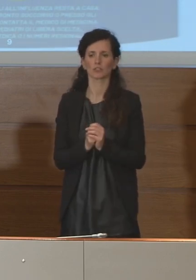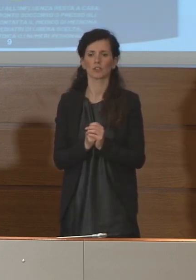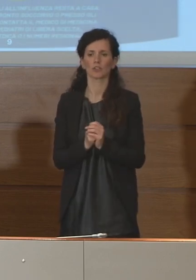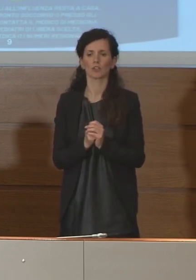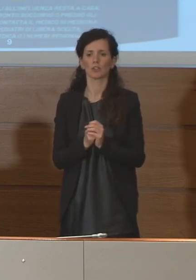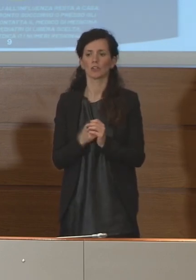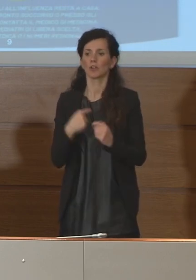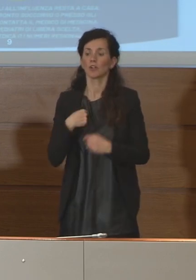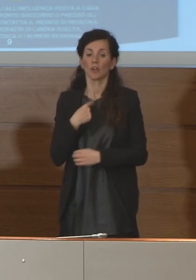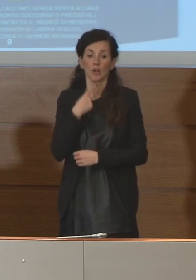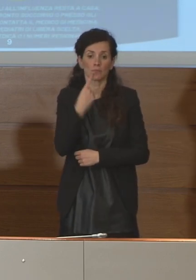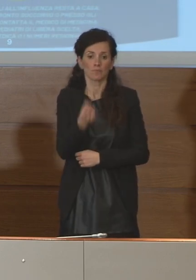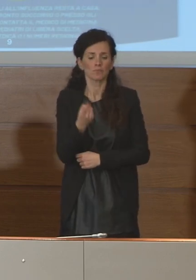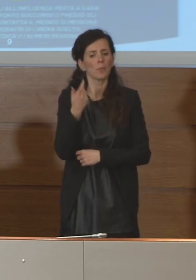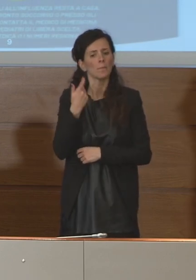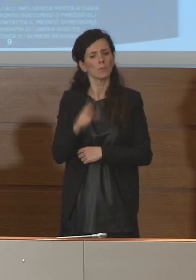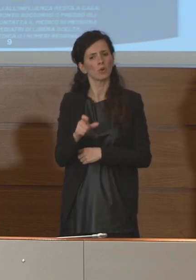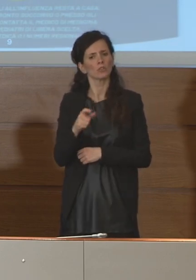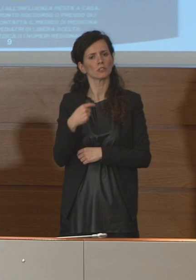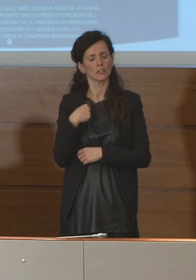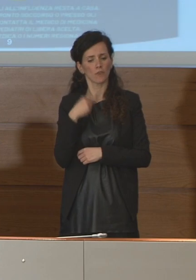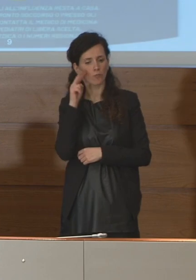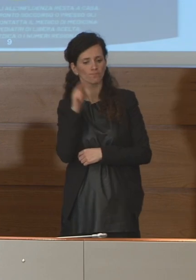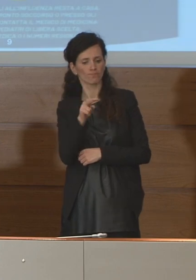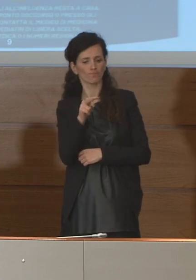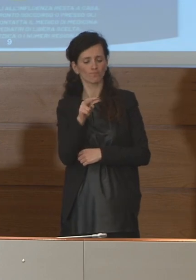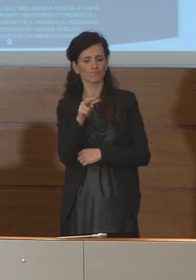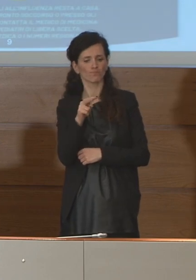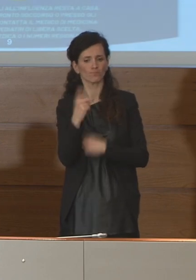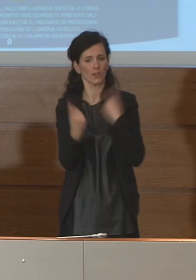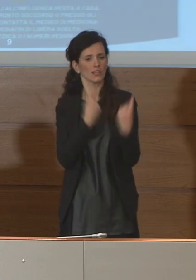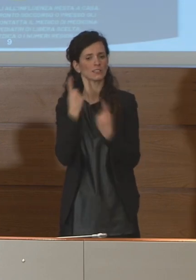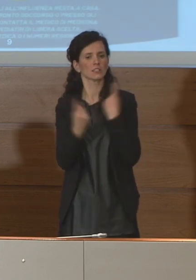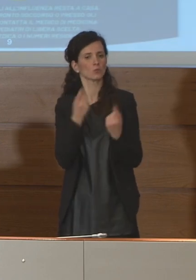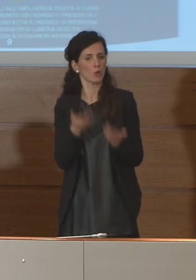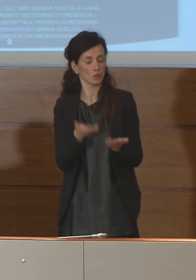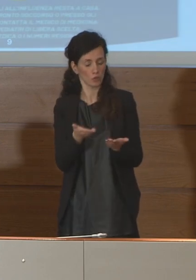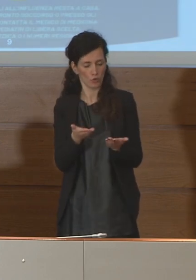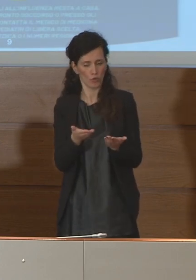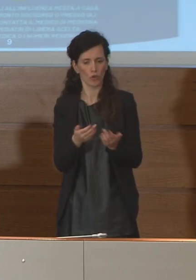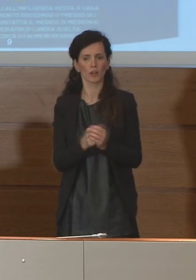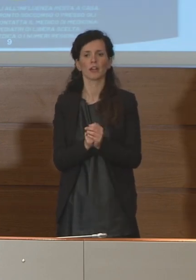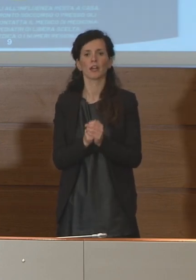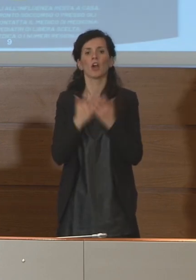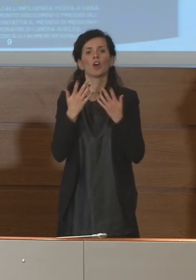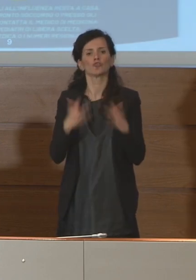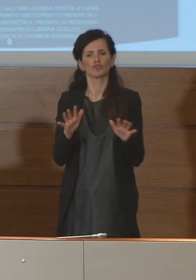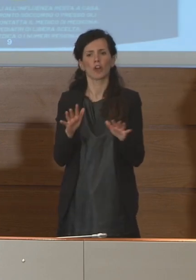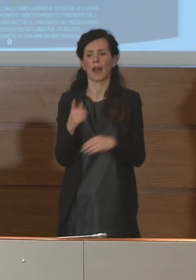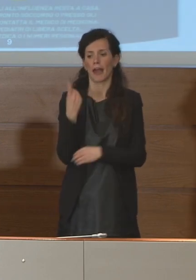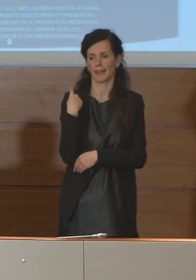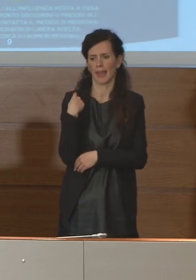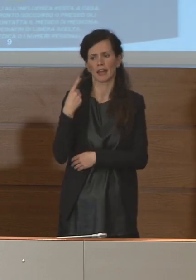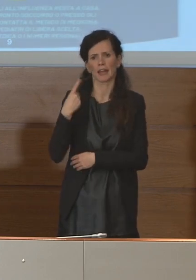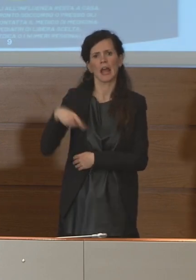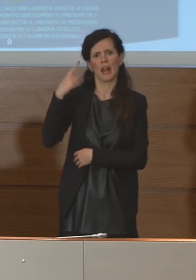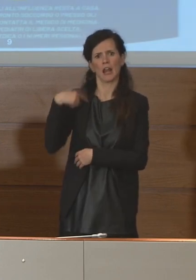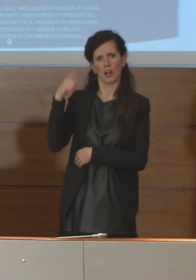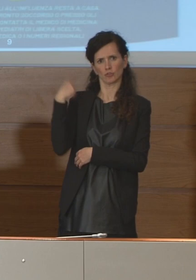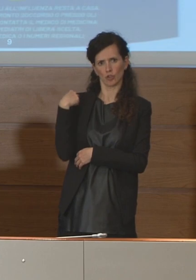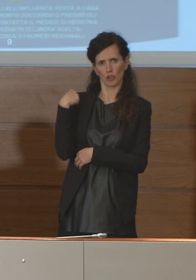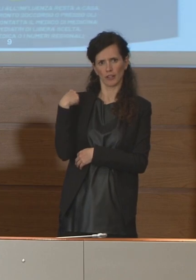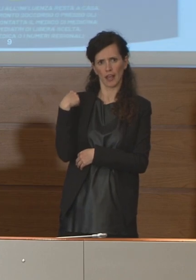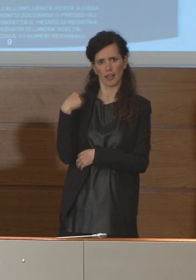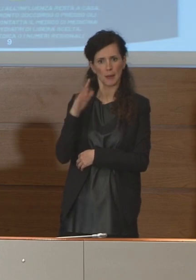cose a ragion veduta sulla base di una circostanza. Se ne è parlato già da ieri, l'altro ieri, di questo